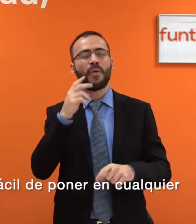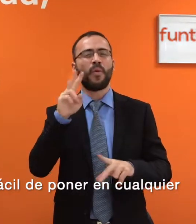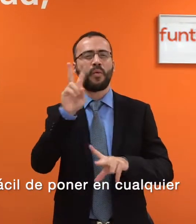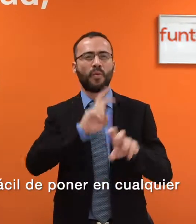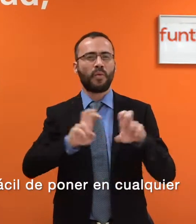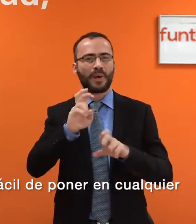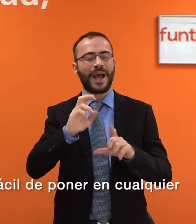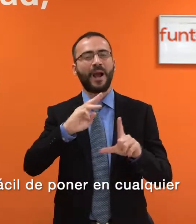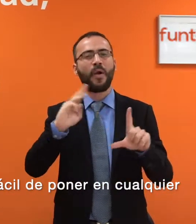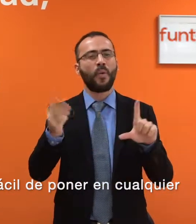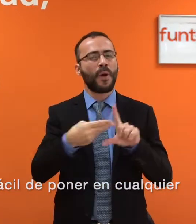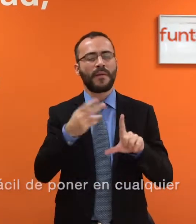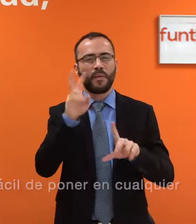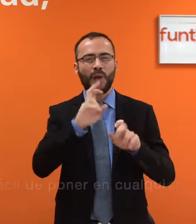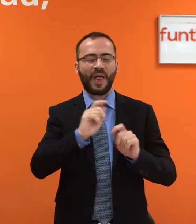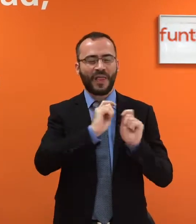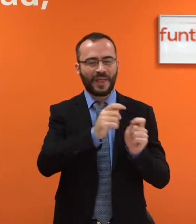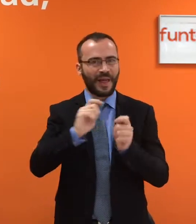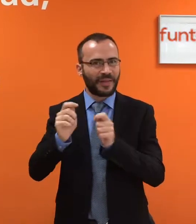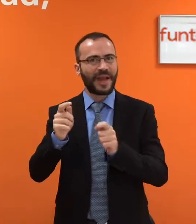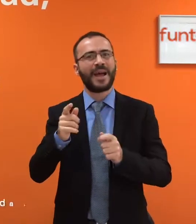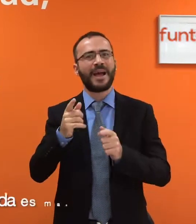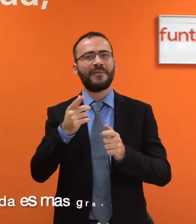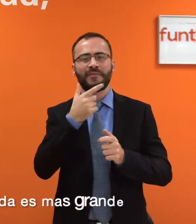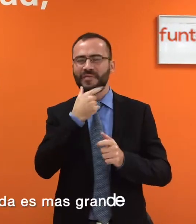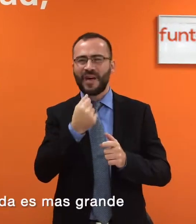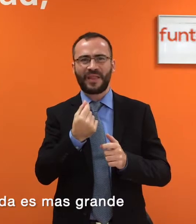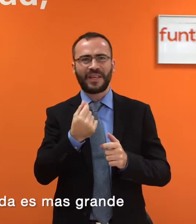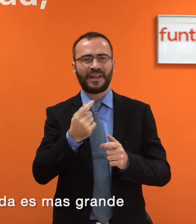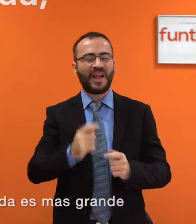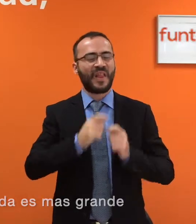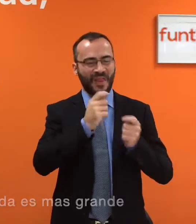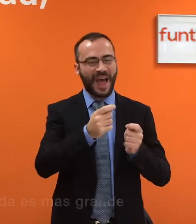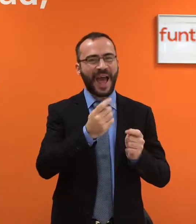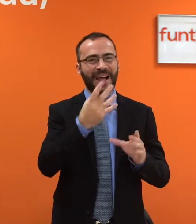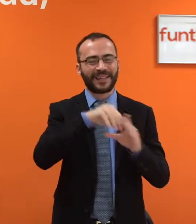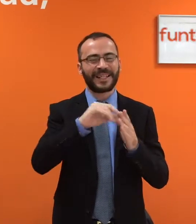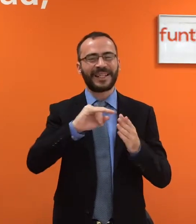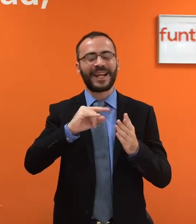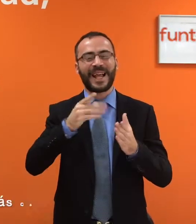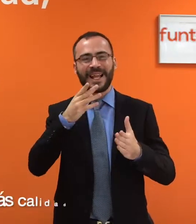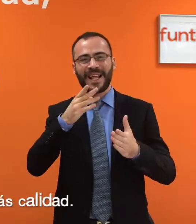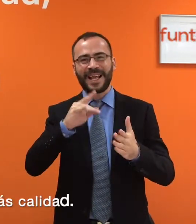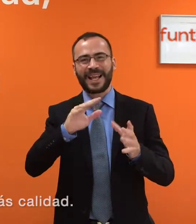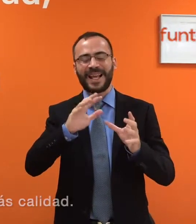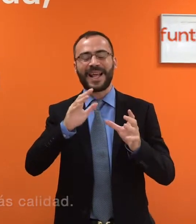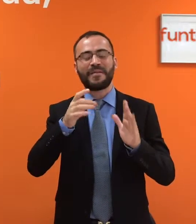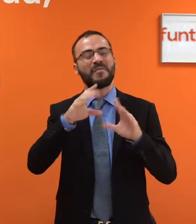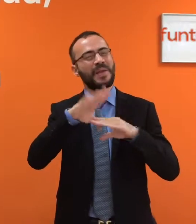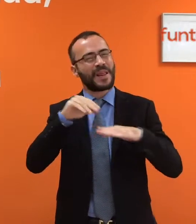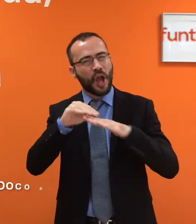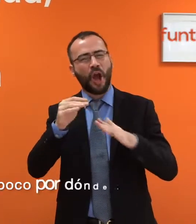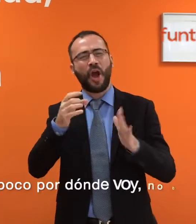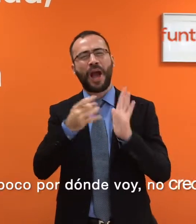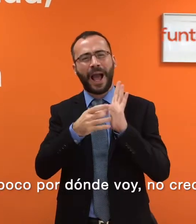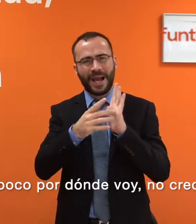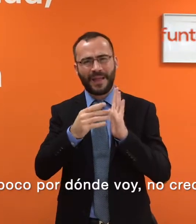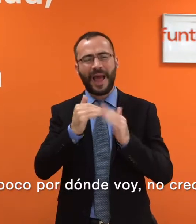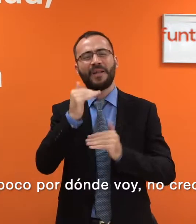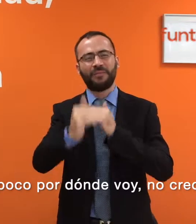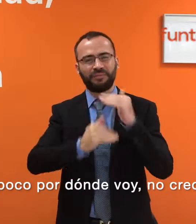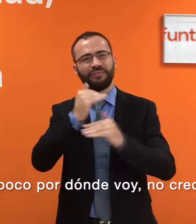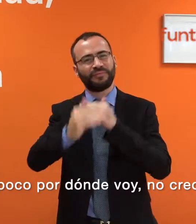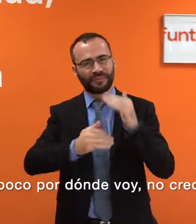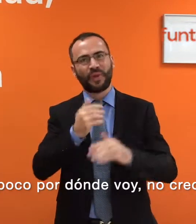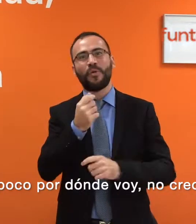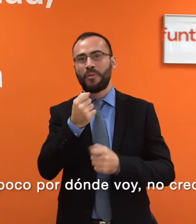poner en cualquier dispositivo, cada vez el ancho de banda es más grande, cada vez el vídeo tiene más calidad y por tanto, si ya